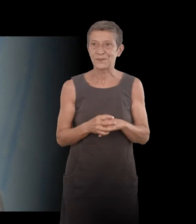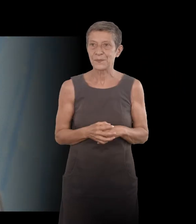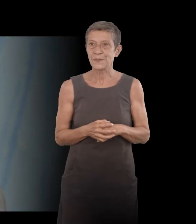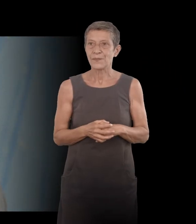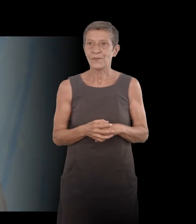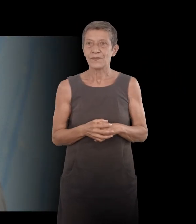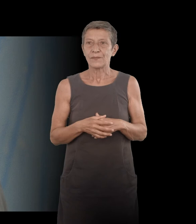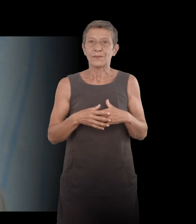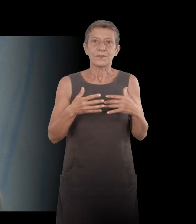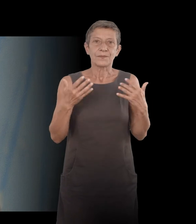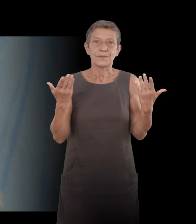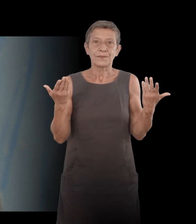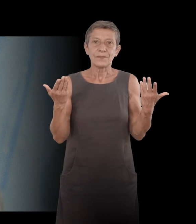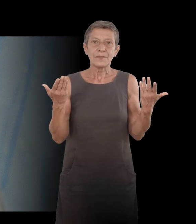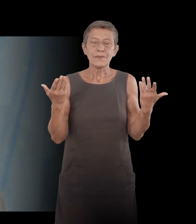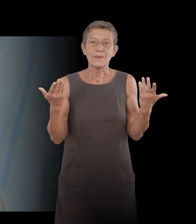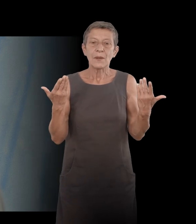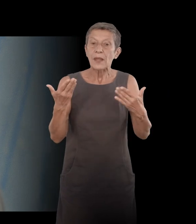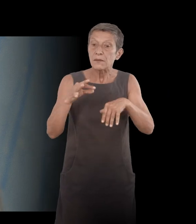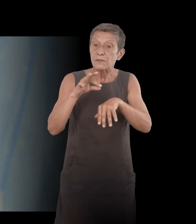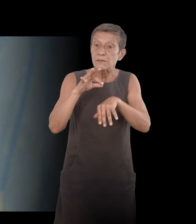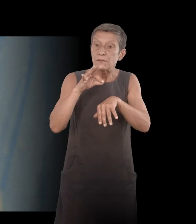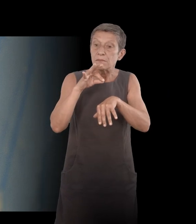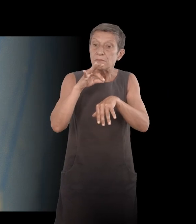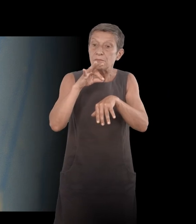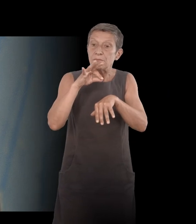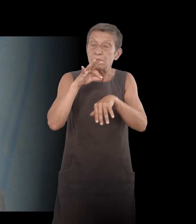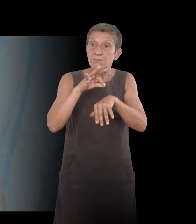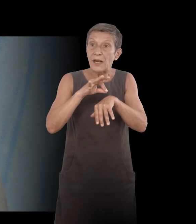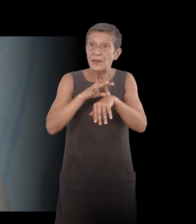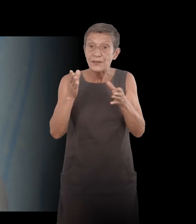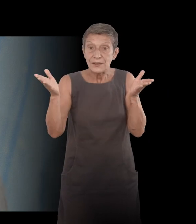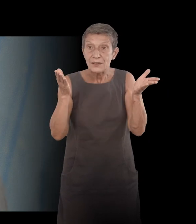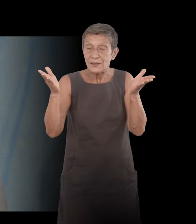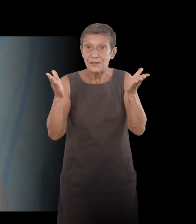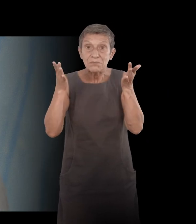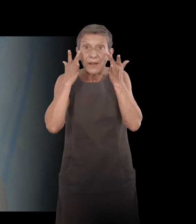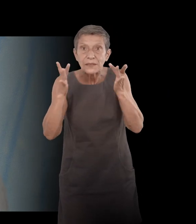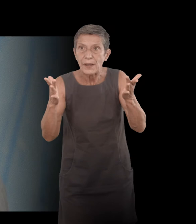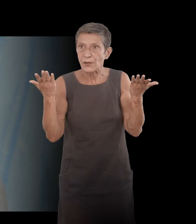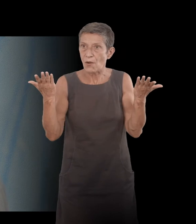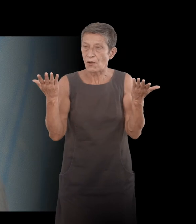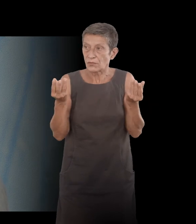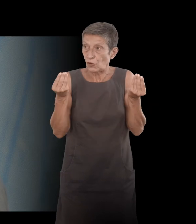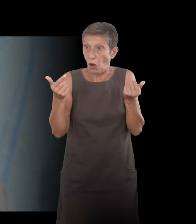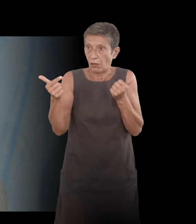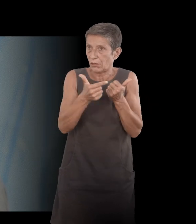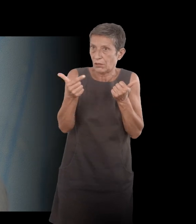votre expérience vous donne l'occasion de brasser des sujets extrêmement larges comme la qualité des trains couchés en France